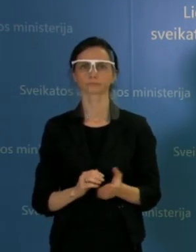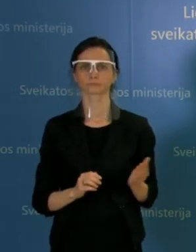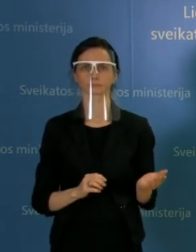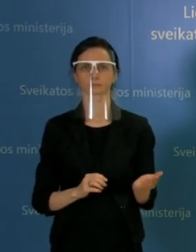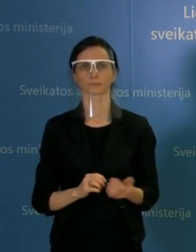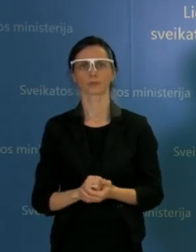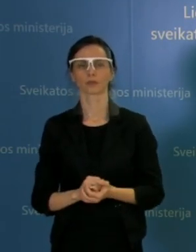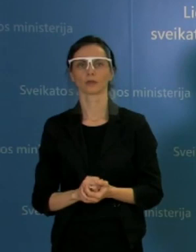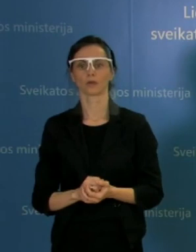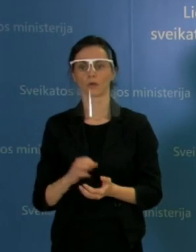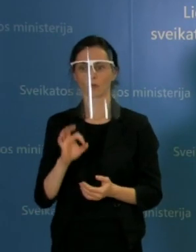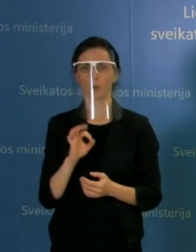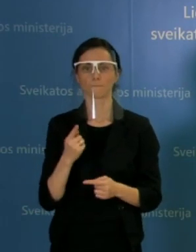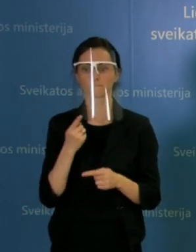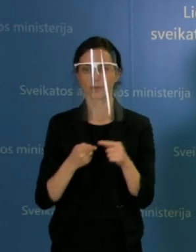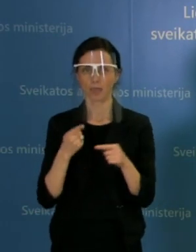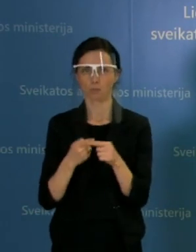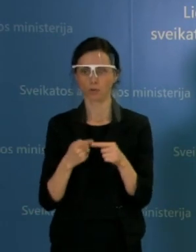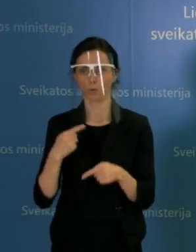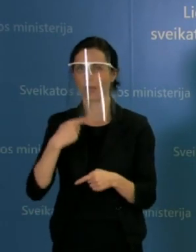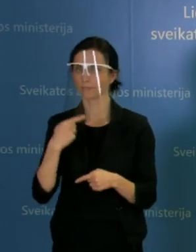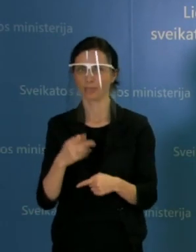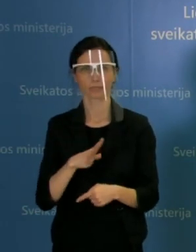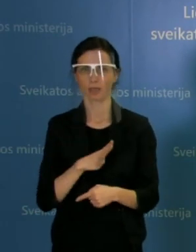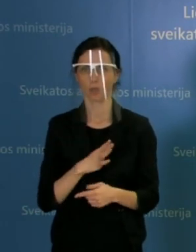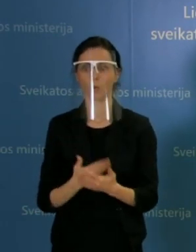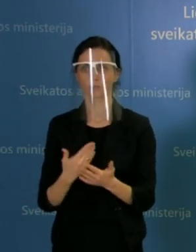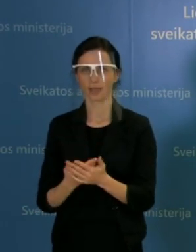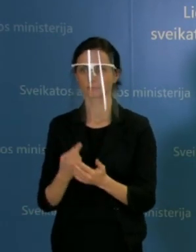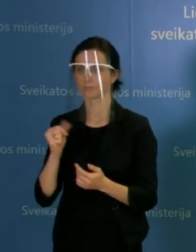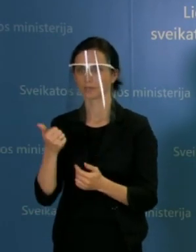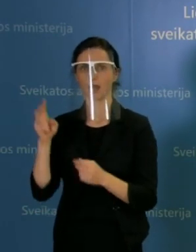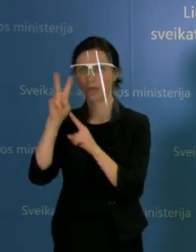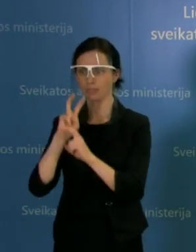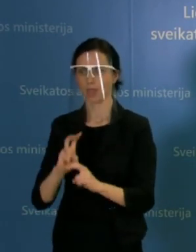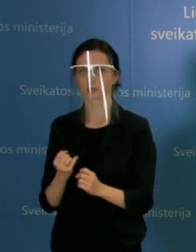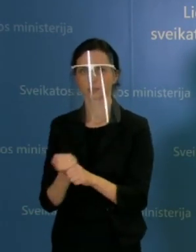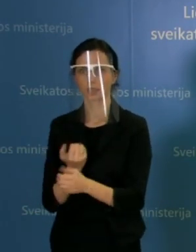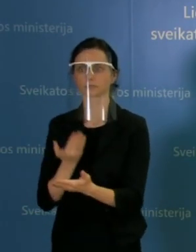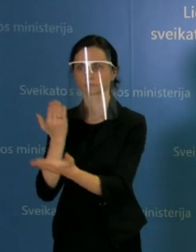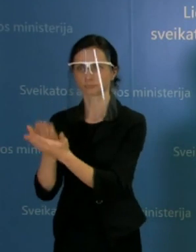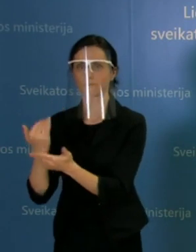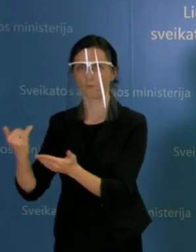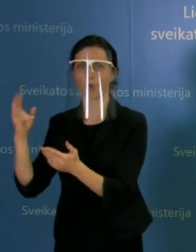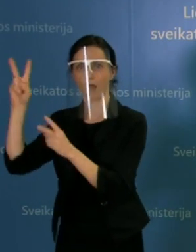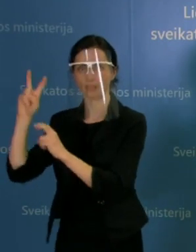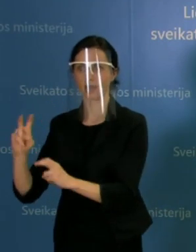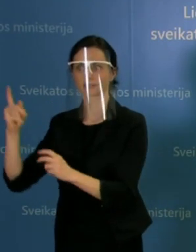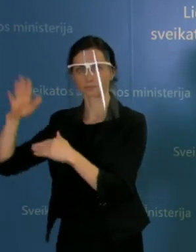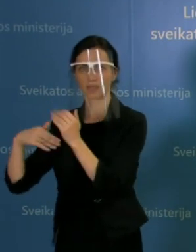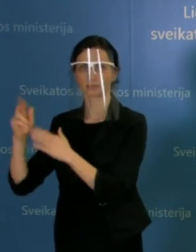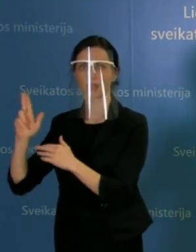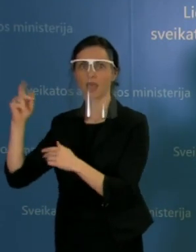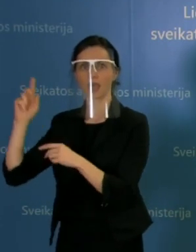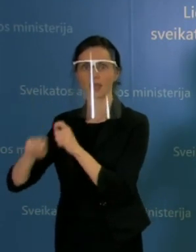dar mes negalim kalbėtis. Pirmiausia, pačią analizę turėsim pristatyti, kuriuos dar laukiam iš specialistų,